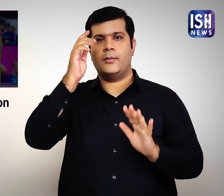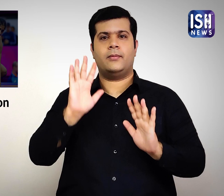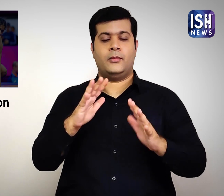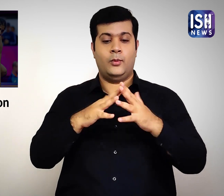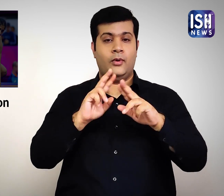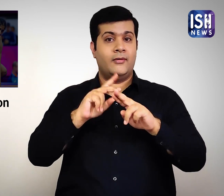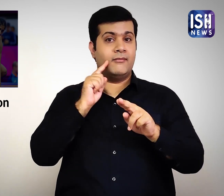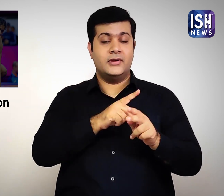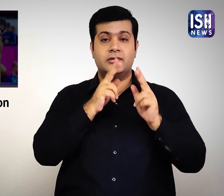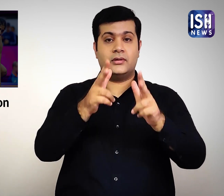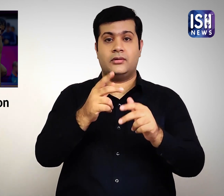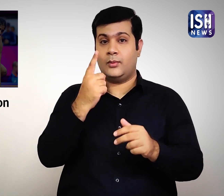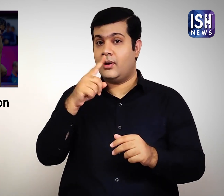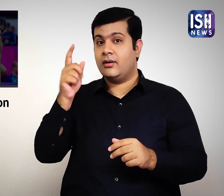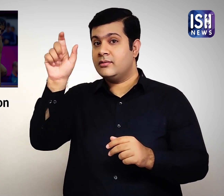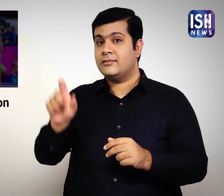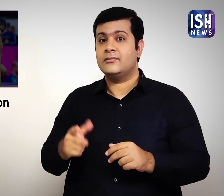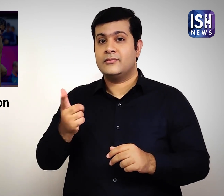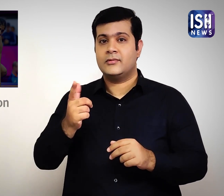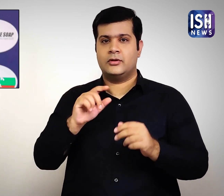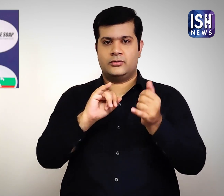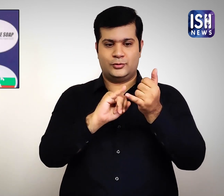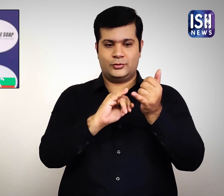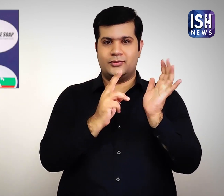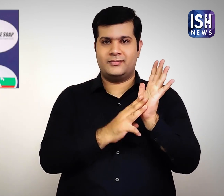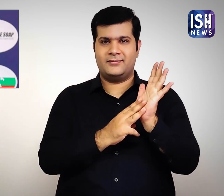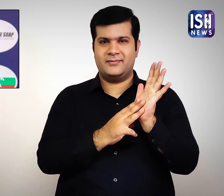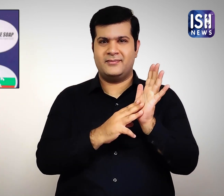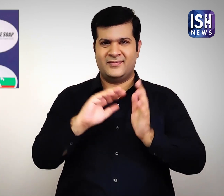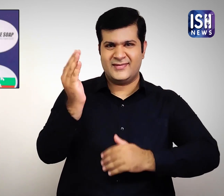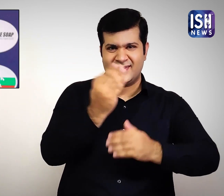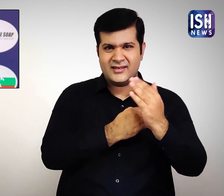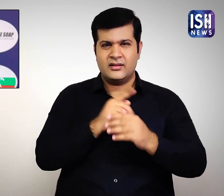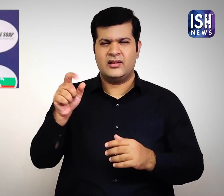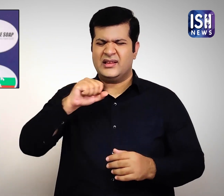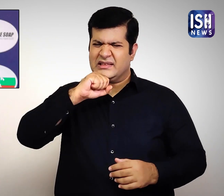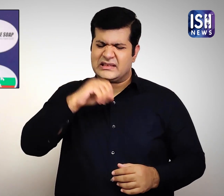वर्षिय यूवा पहलवान सोनम मलिक को भी कदाचार के लिए नोटिस जारी